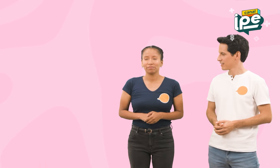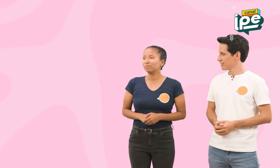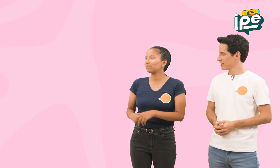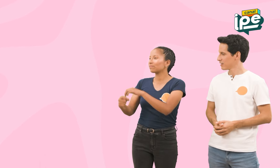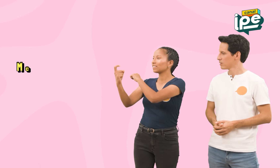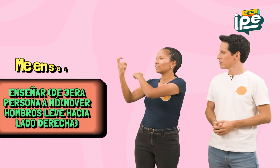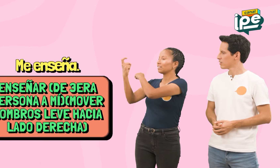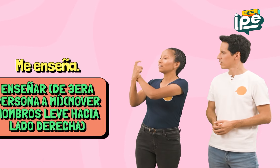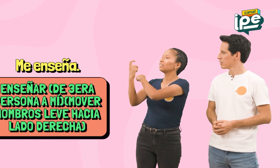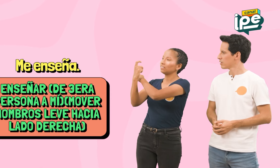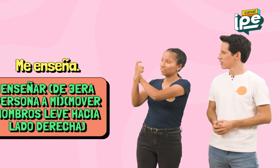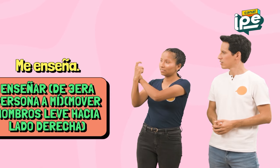Me enseña.